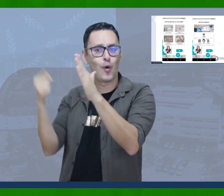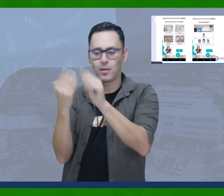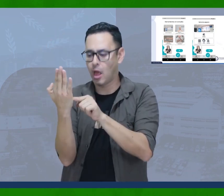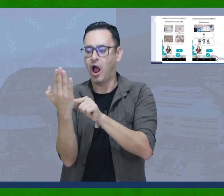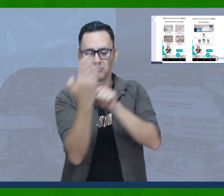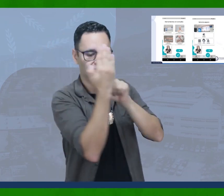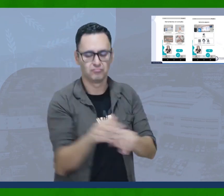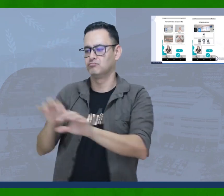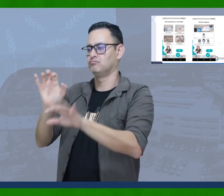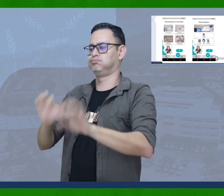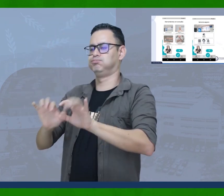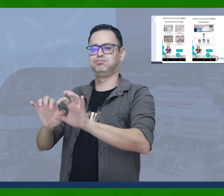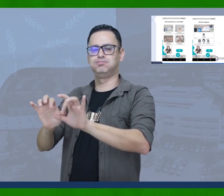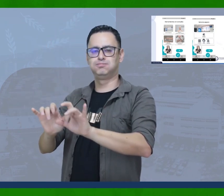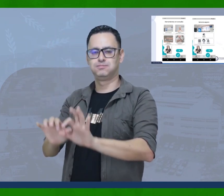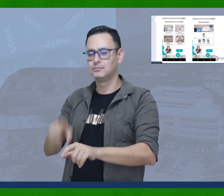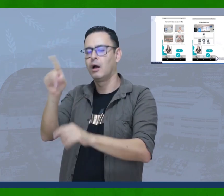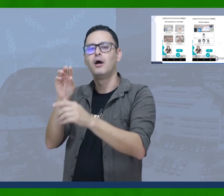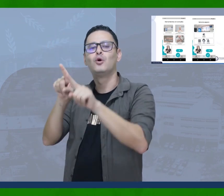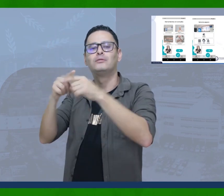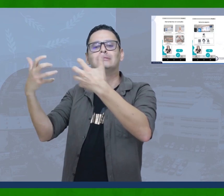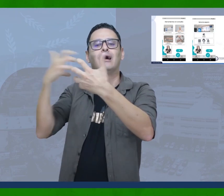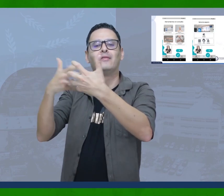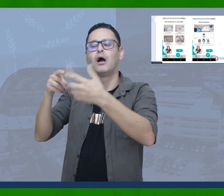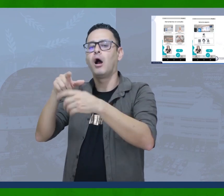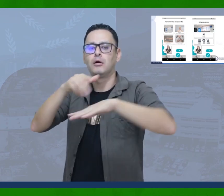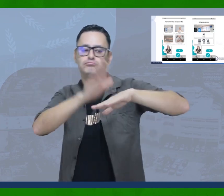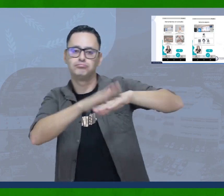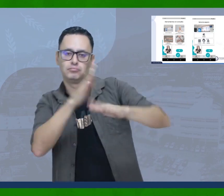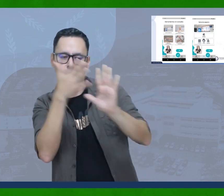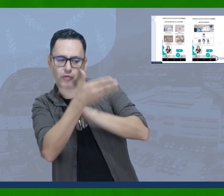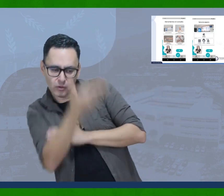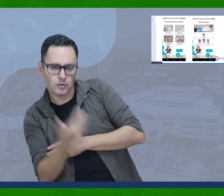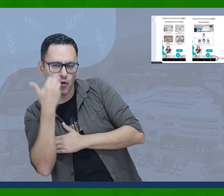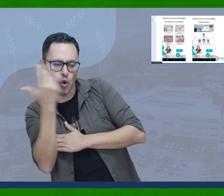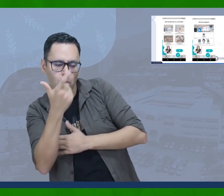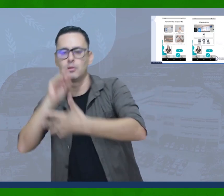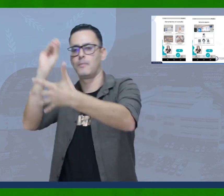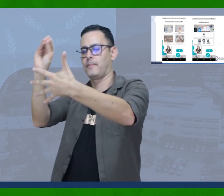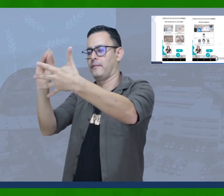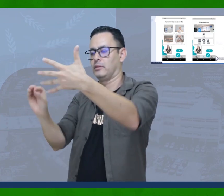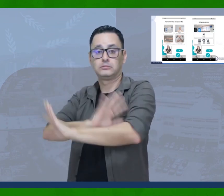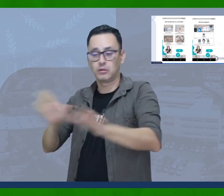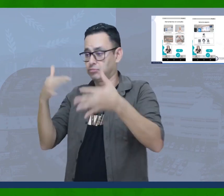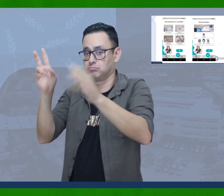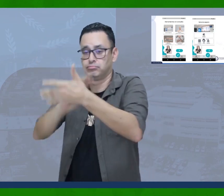de los datos suyos que le va a pedir el sistema de salud, permitiéndole atenderlo fácilmente.